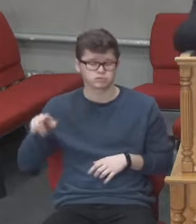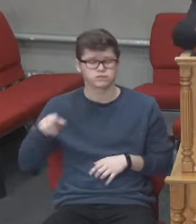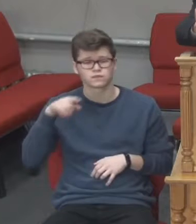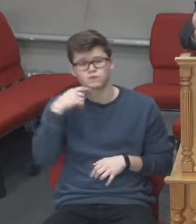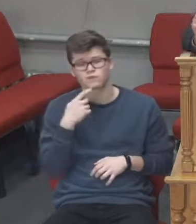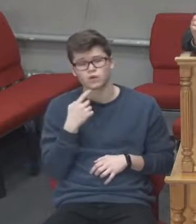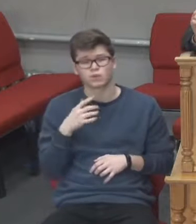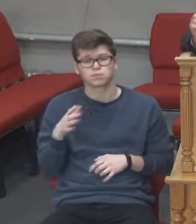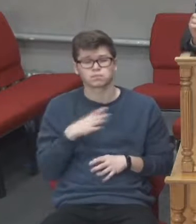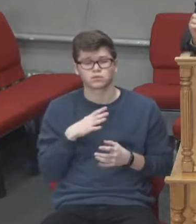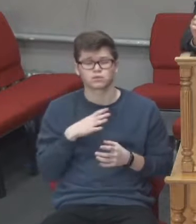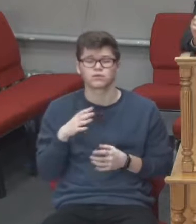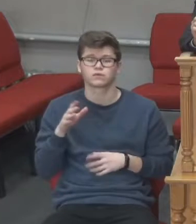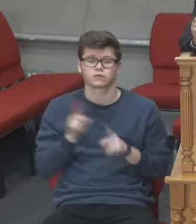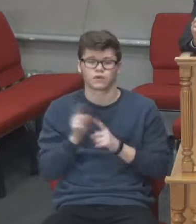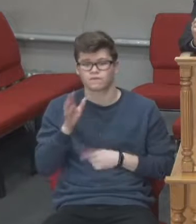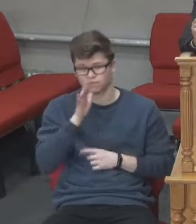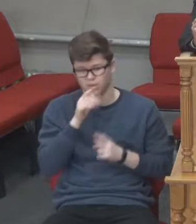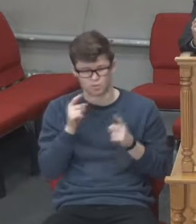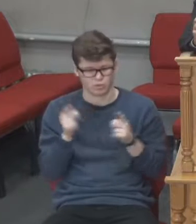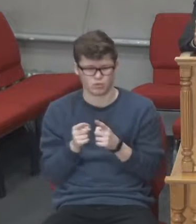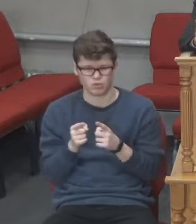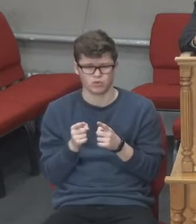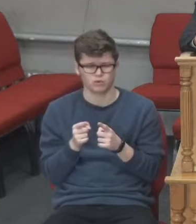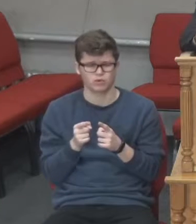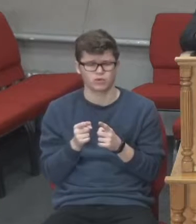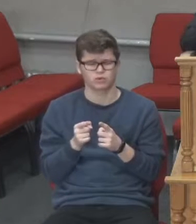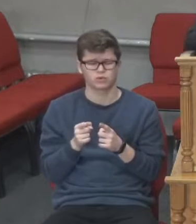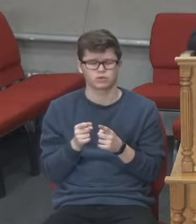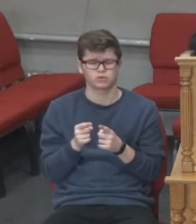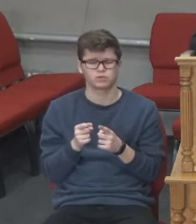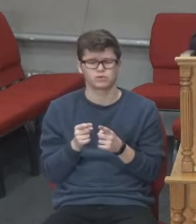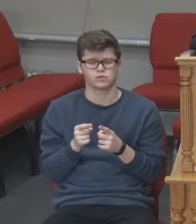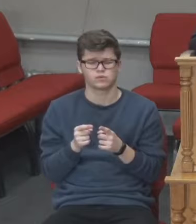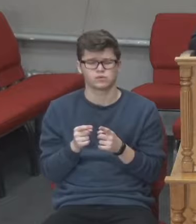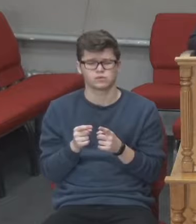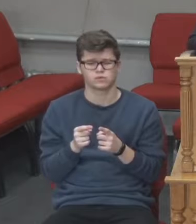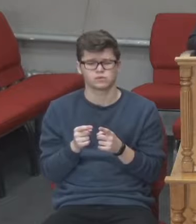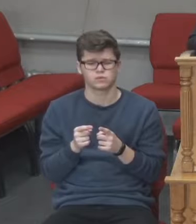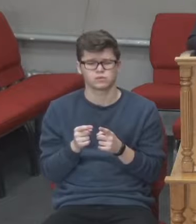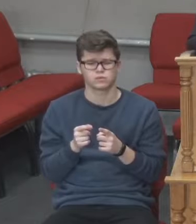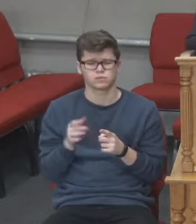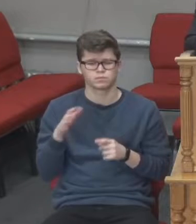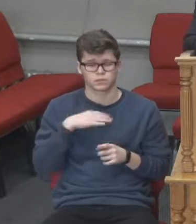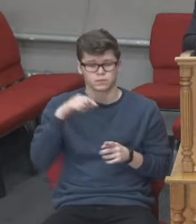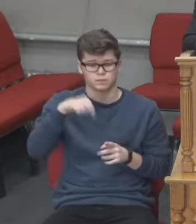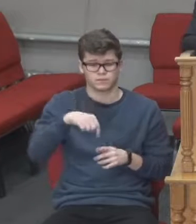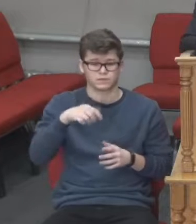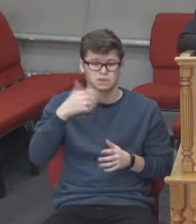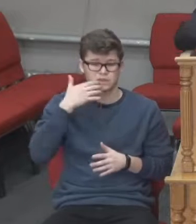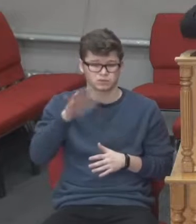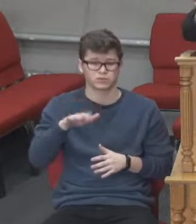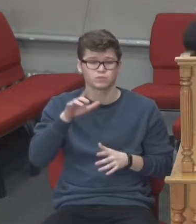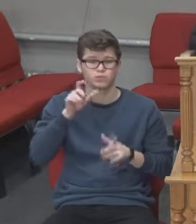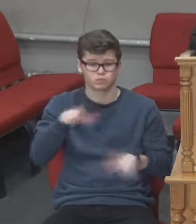був коротенький проміжок часу, коли людям, які були в Єрусалимі,